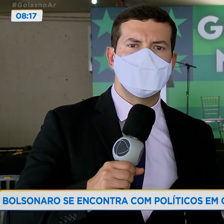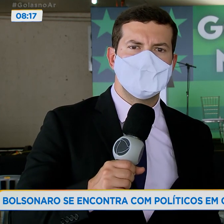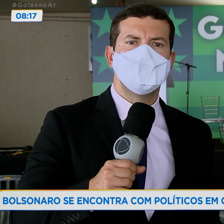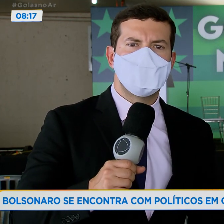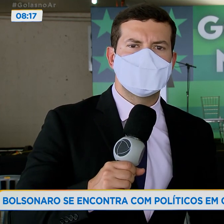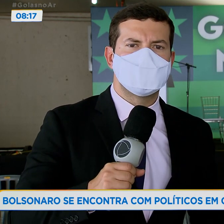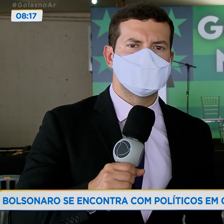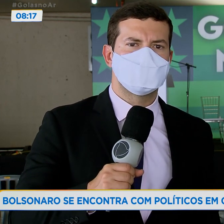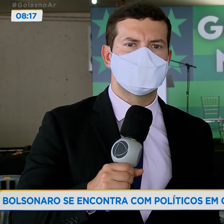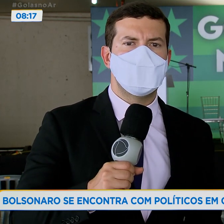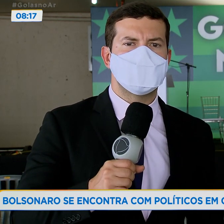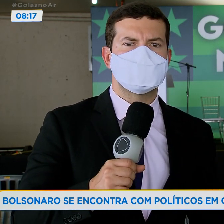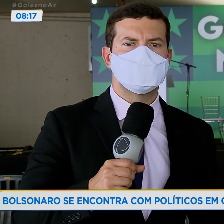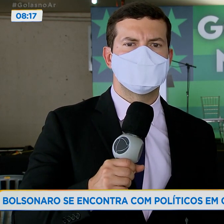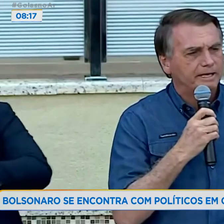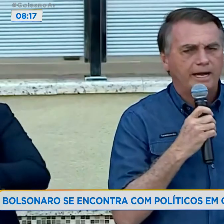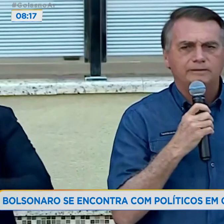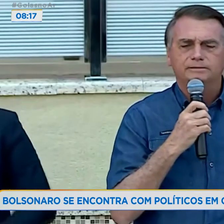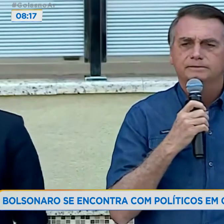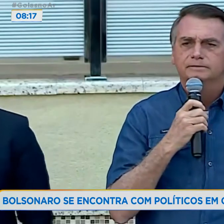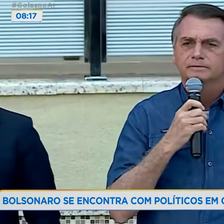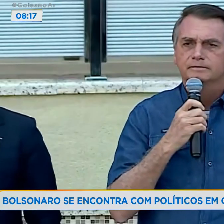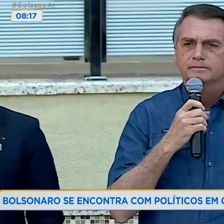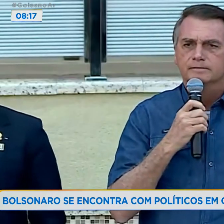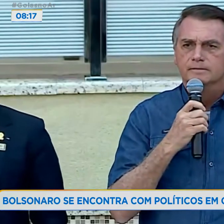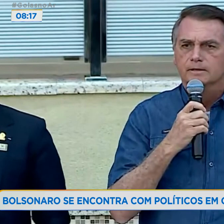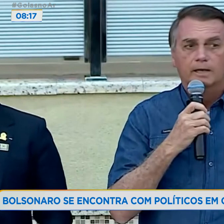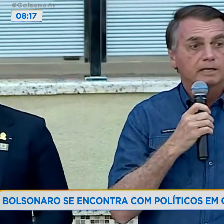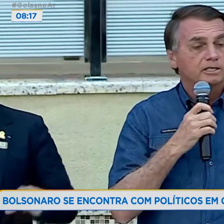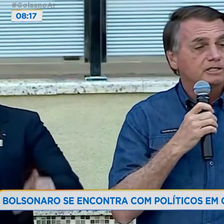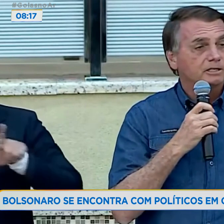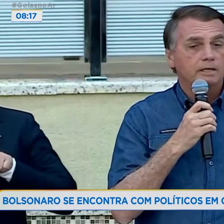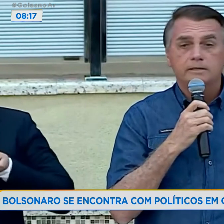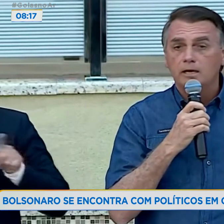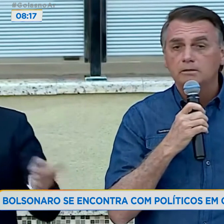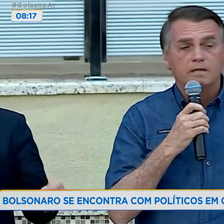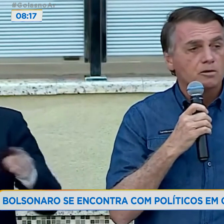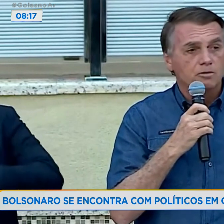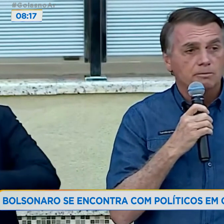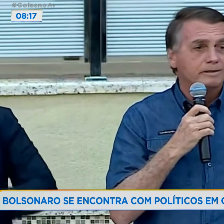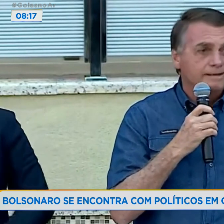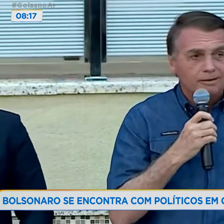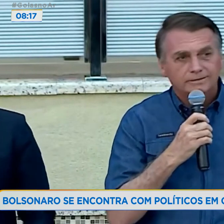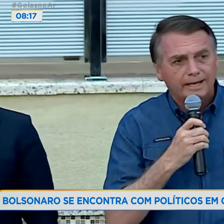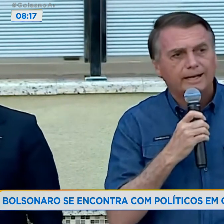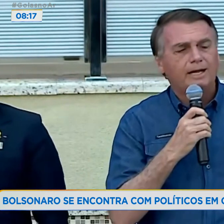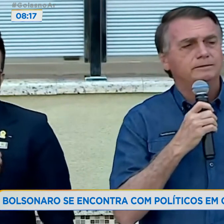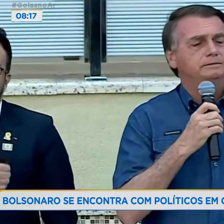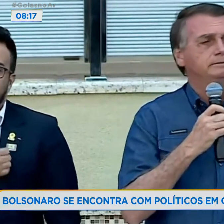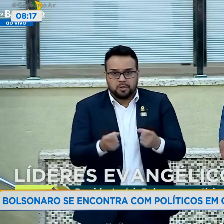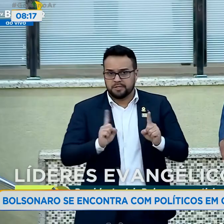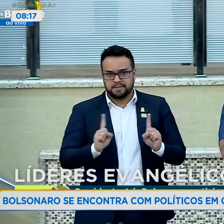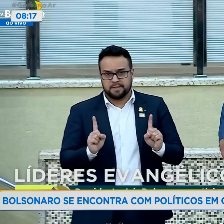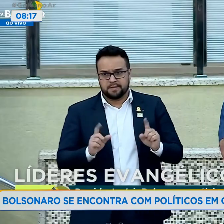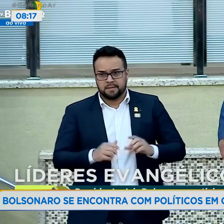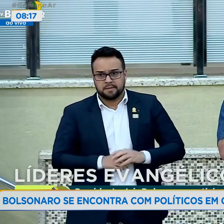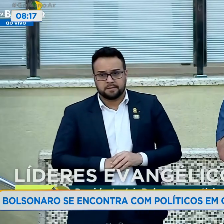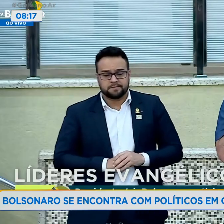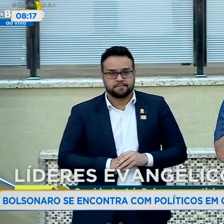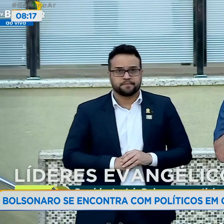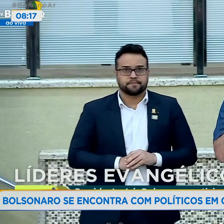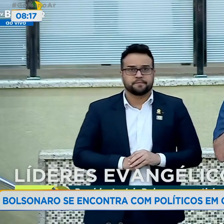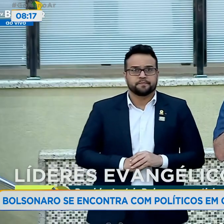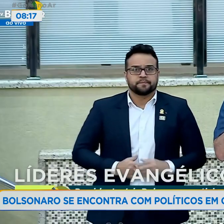transmitida pelas redes sociais. Em discurso, o presidente criticou o Tribunal Superior Eleitoral. Quando um